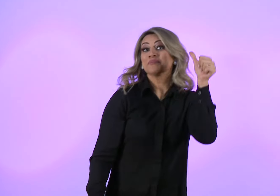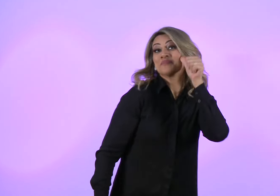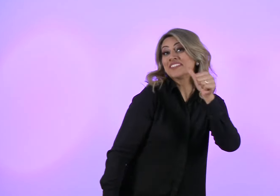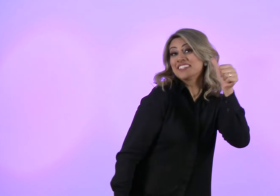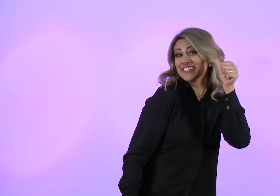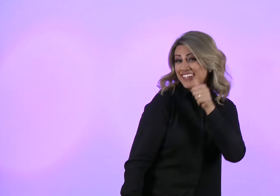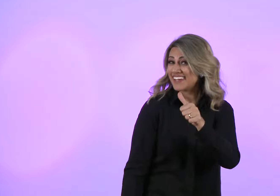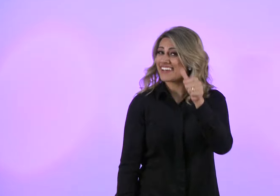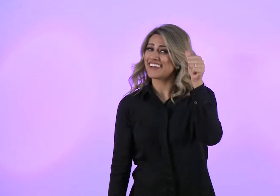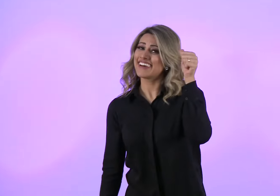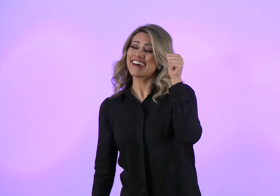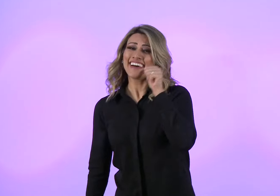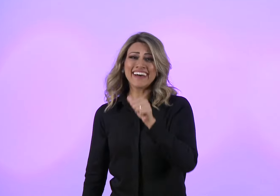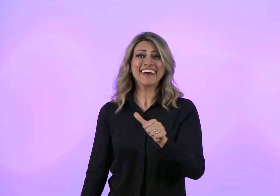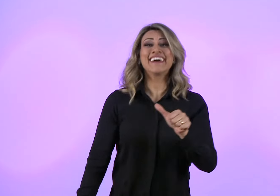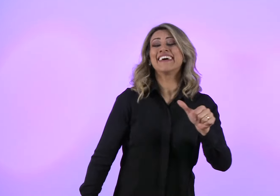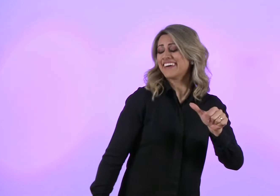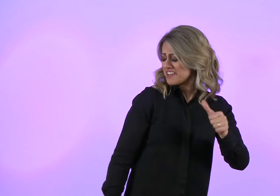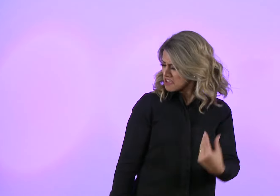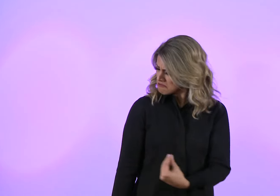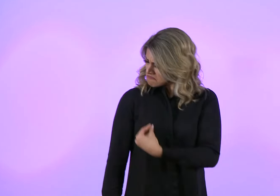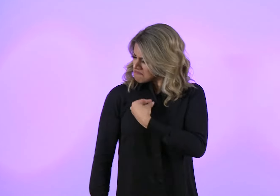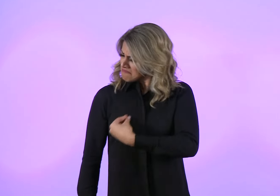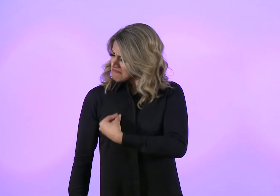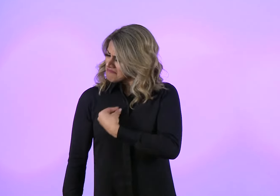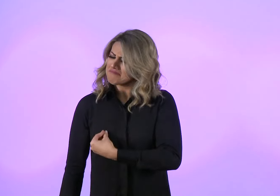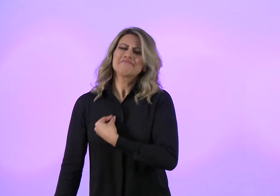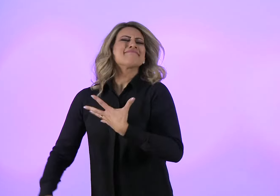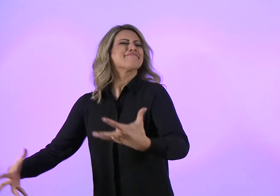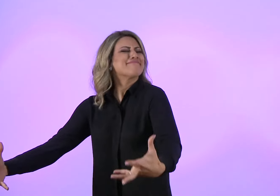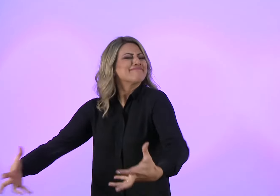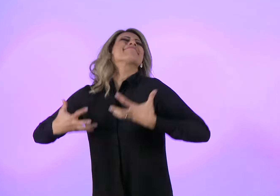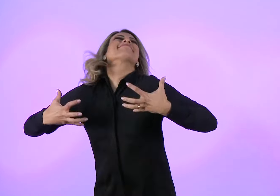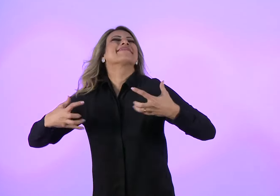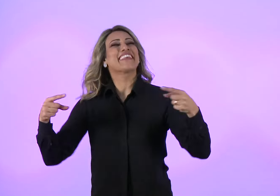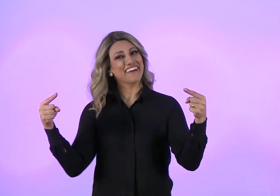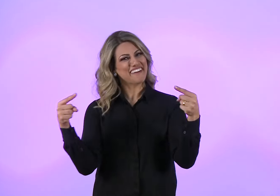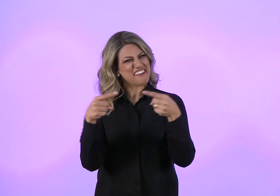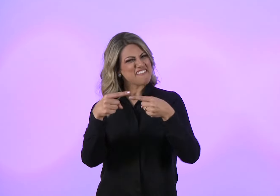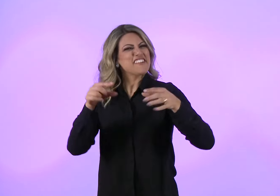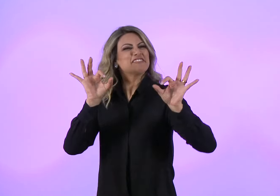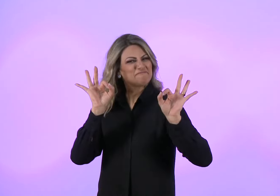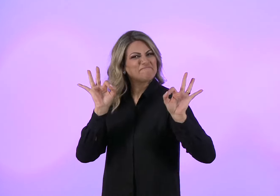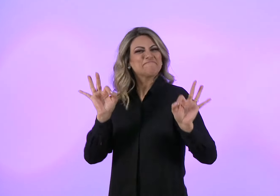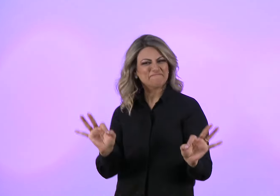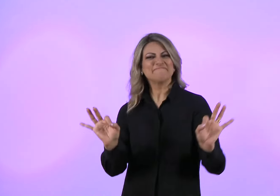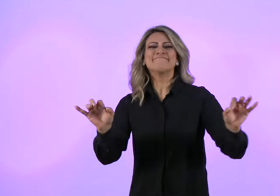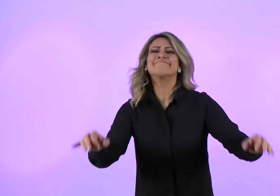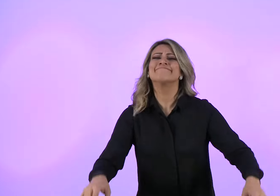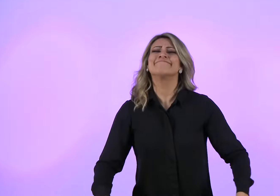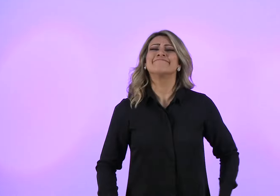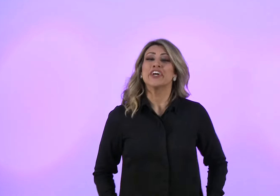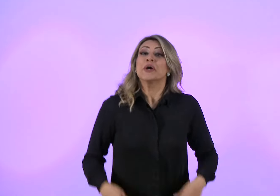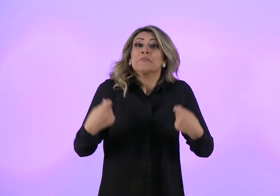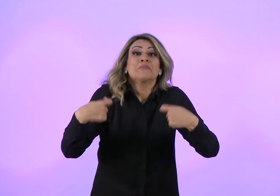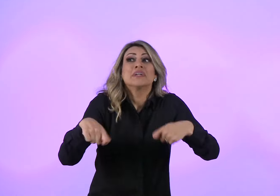Mulher Rima com a vida Com o